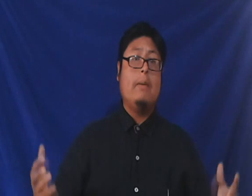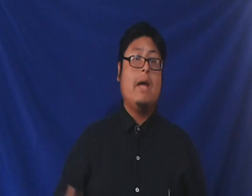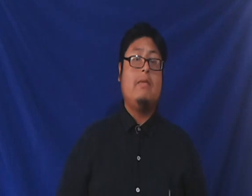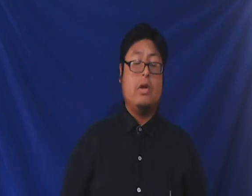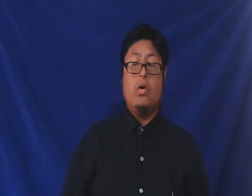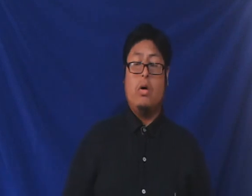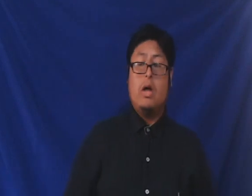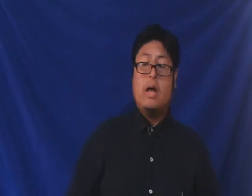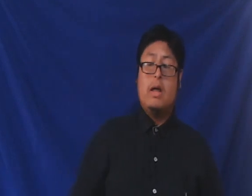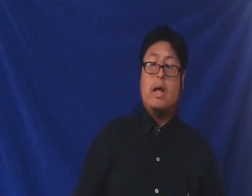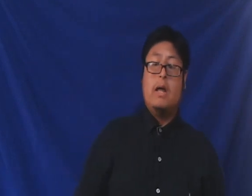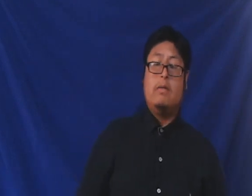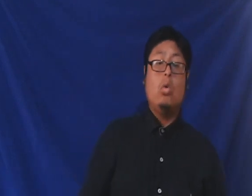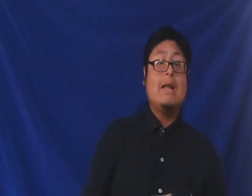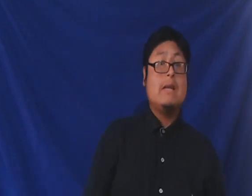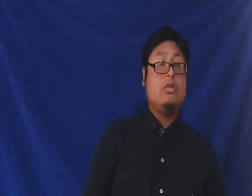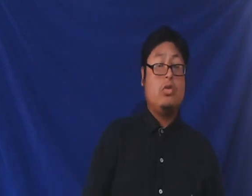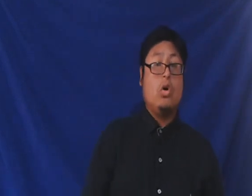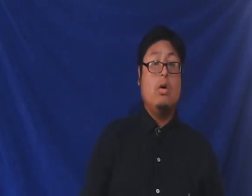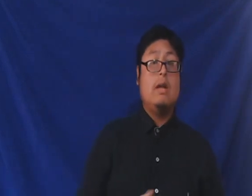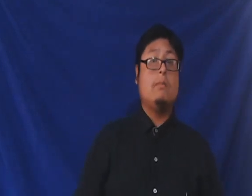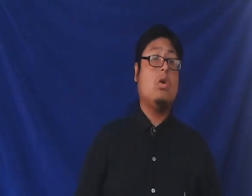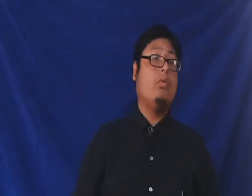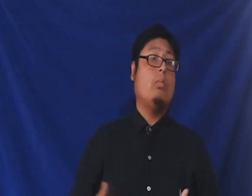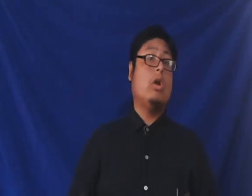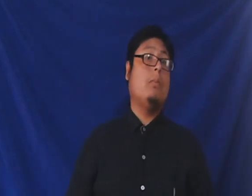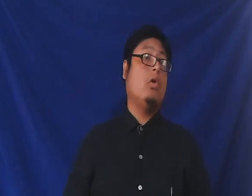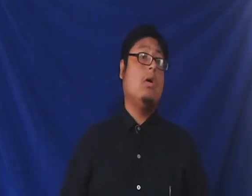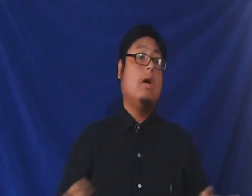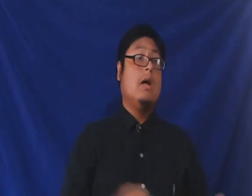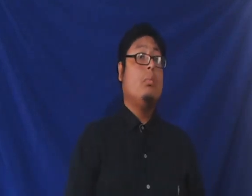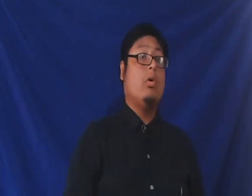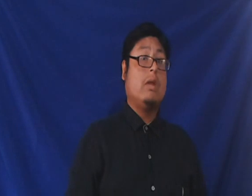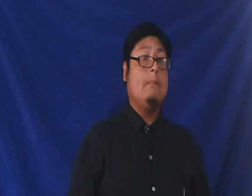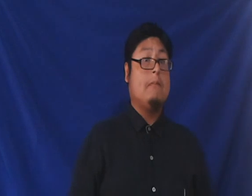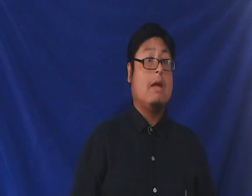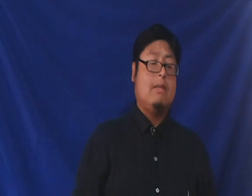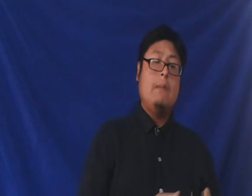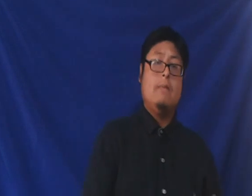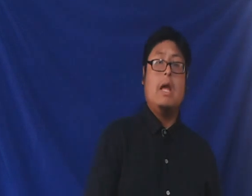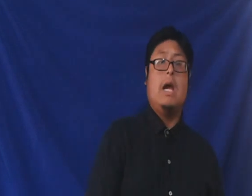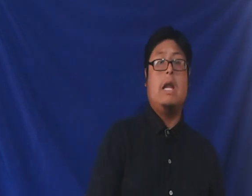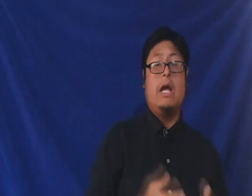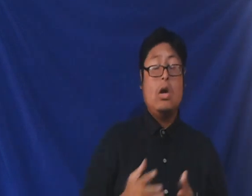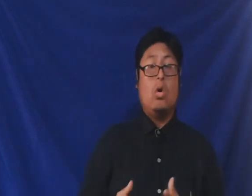bestia, no. Según la tradición, Nimrod fue muerto por por Sem. Sem era hijo